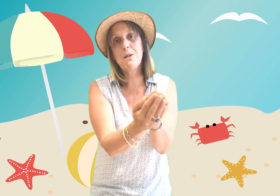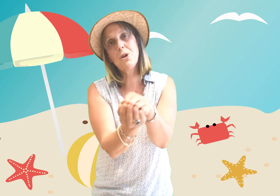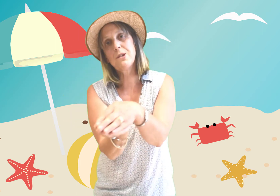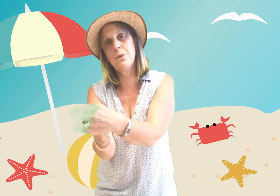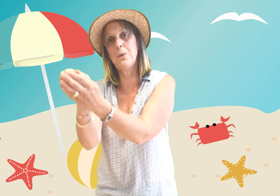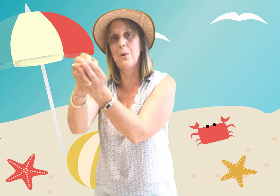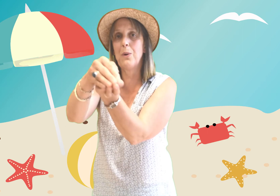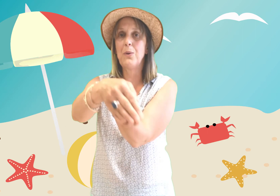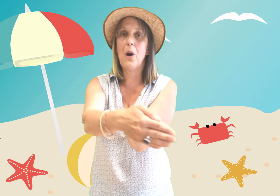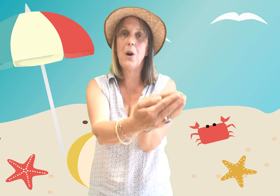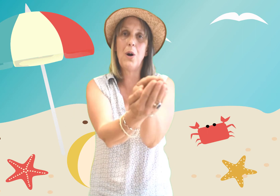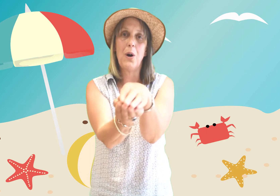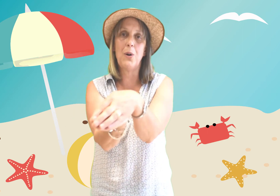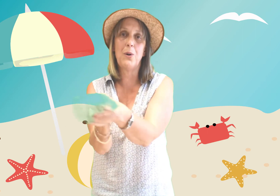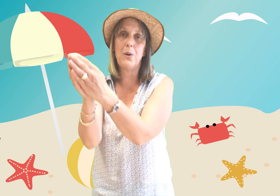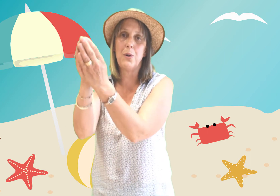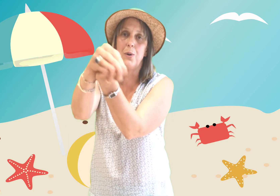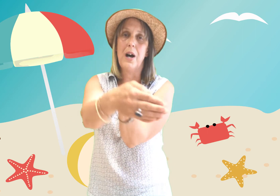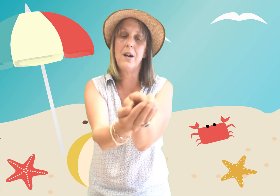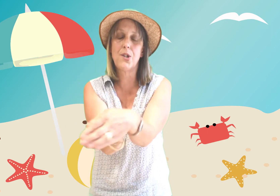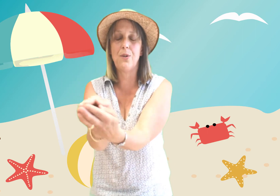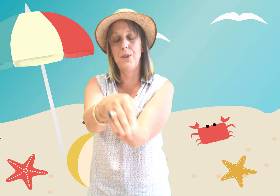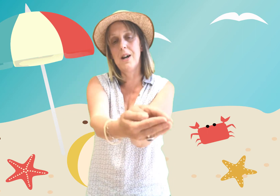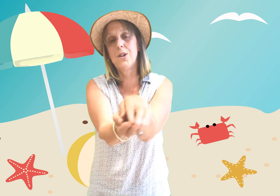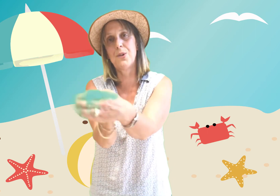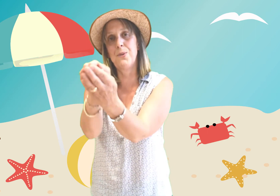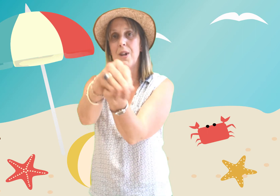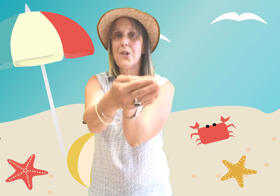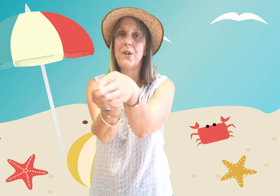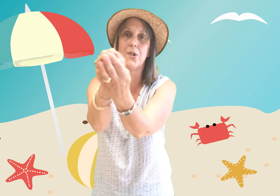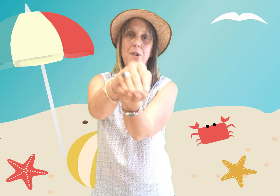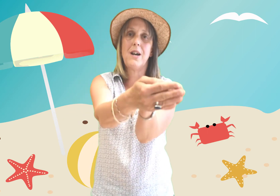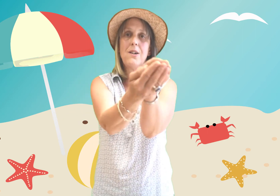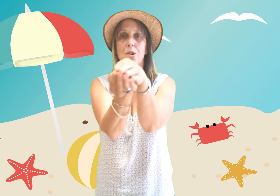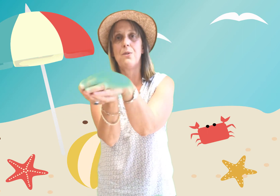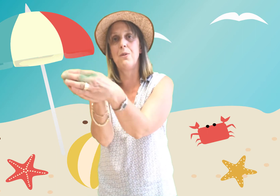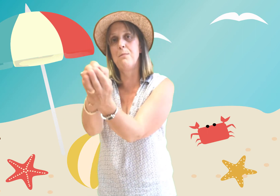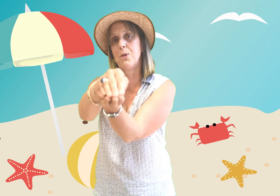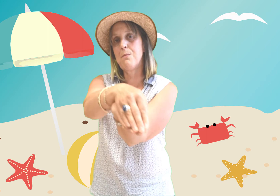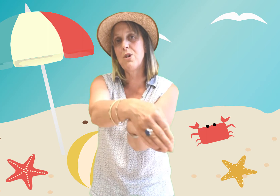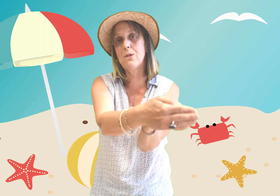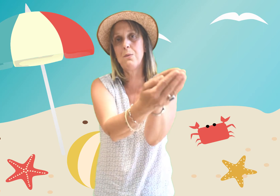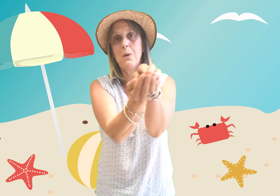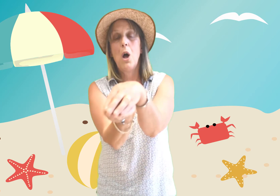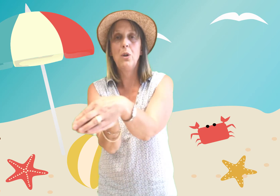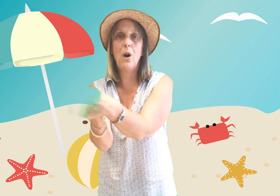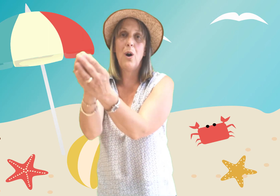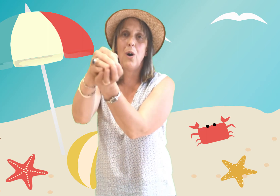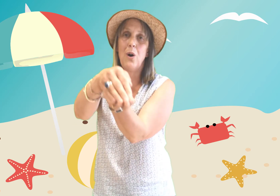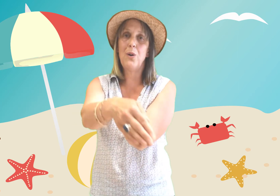poissons dans l'eau nage nage nage nage nage nage les petits poissons dans l